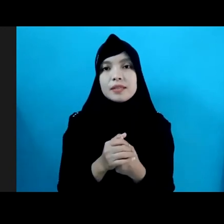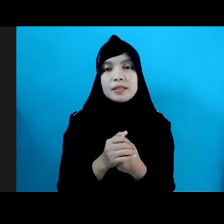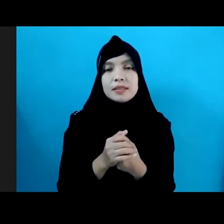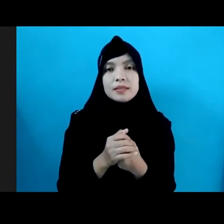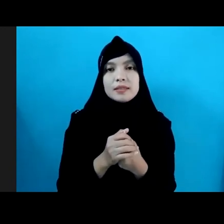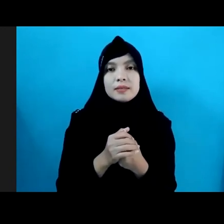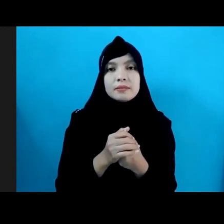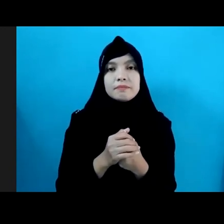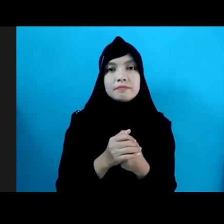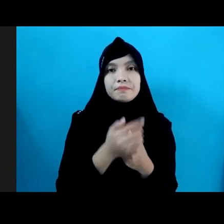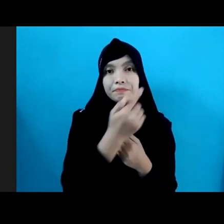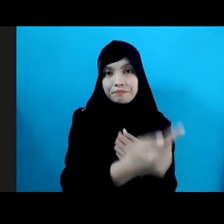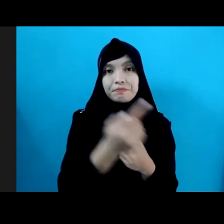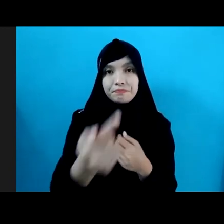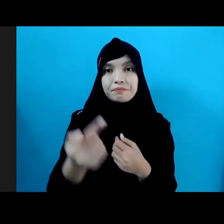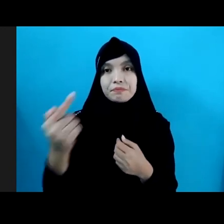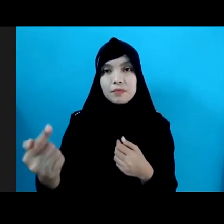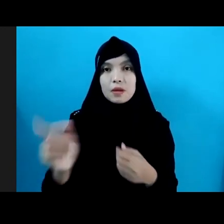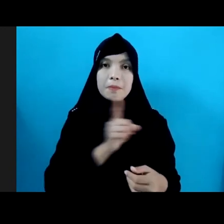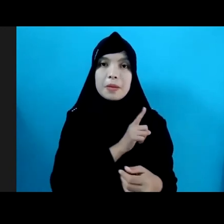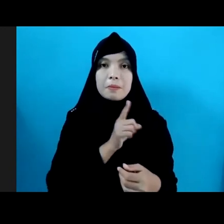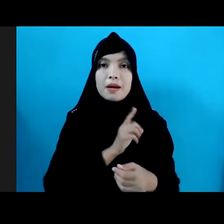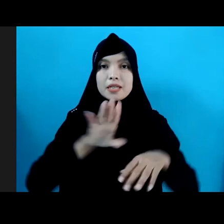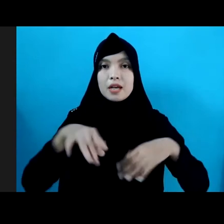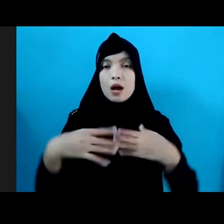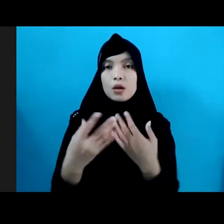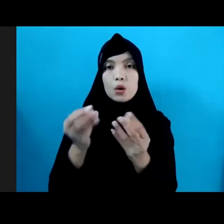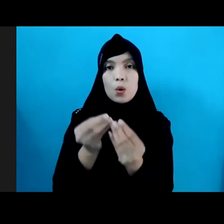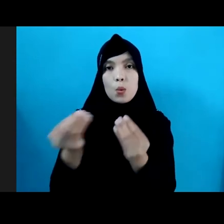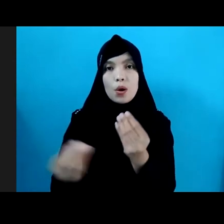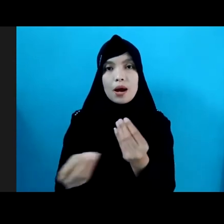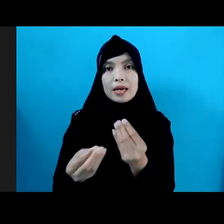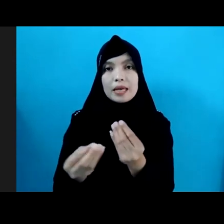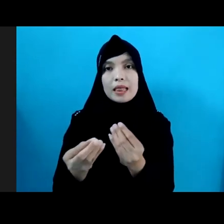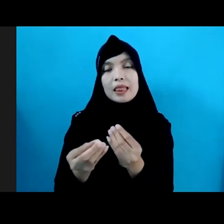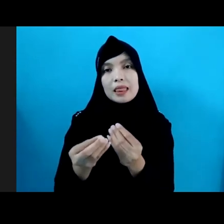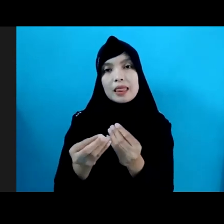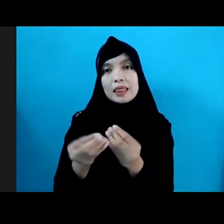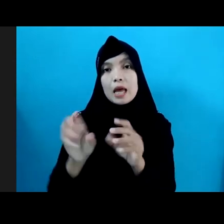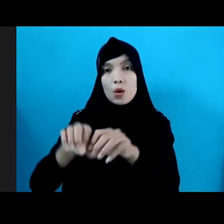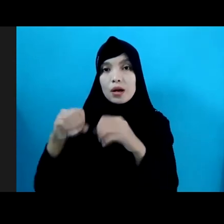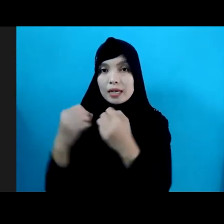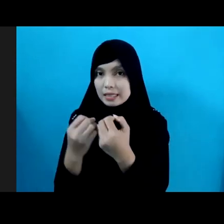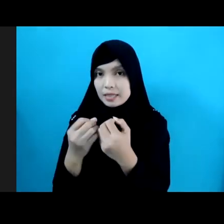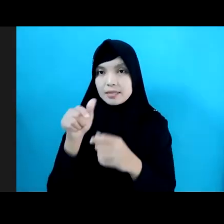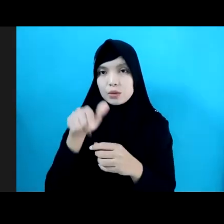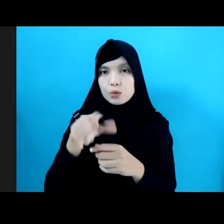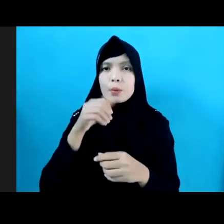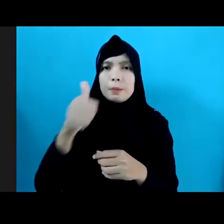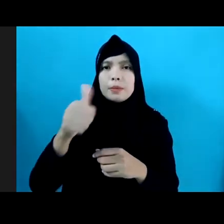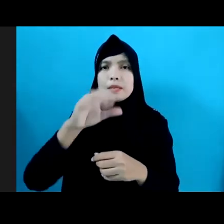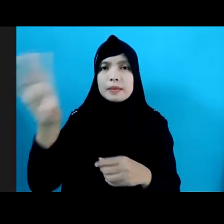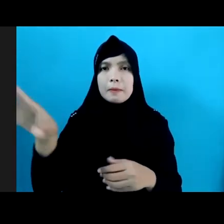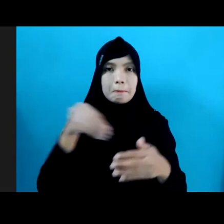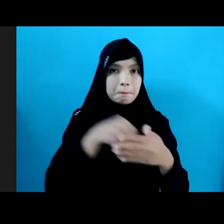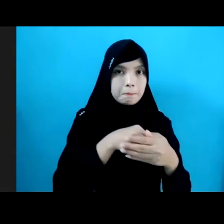Baik sebagai pribadi maupun sebagai perwakilan dari institusi Dapat memberikan kontribusi